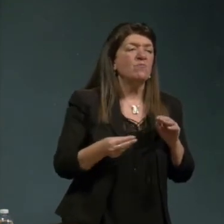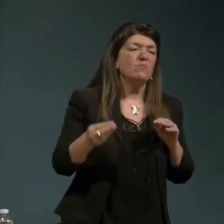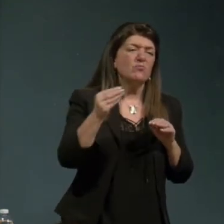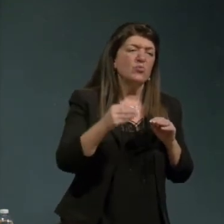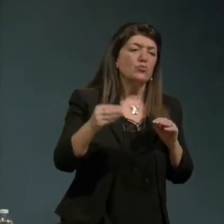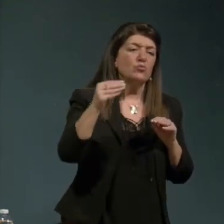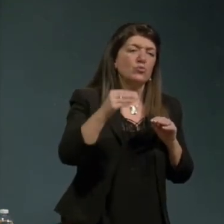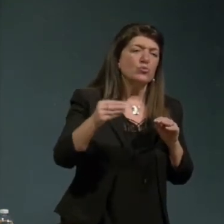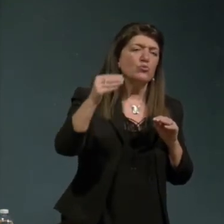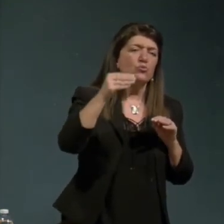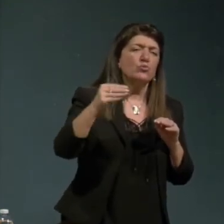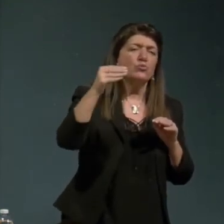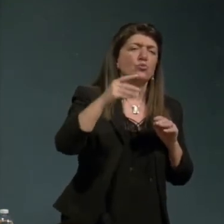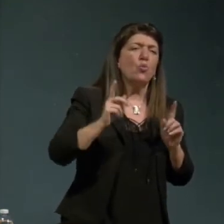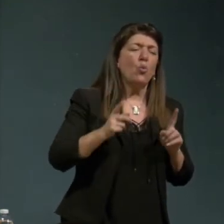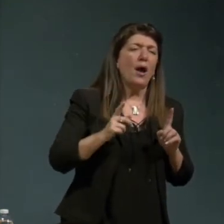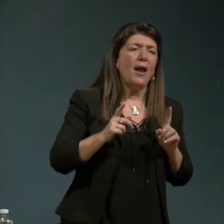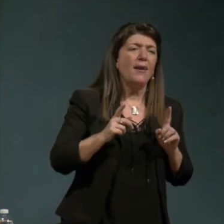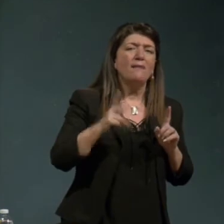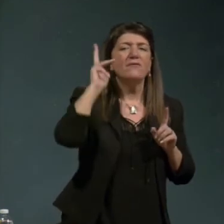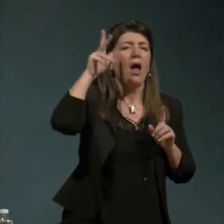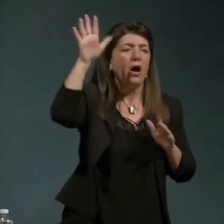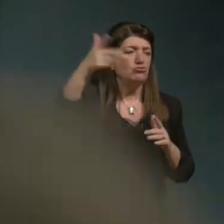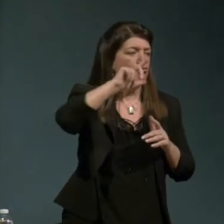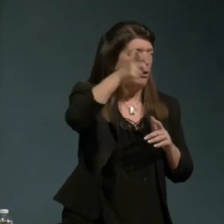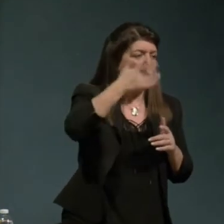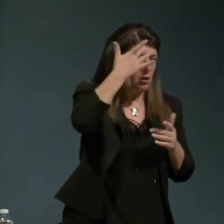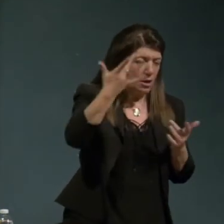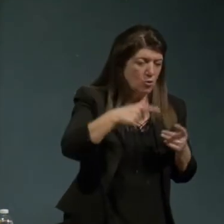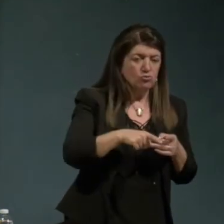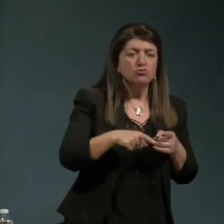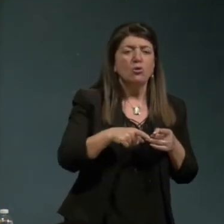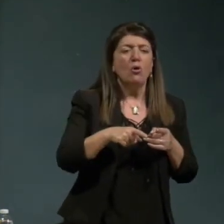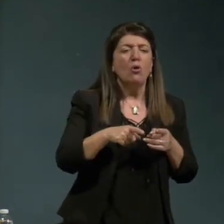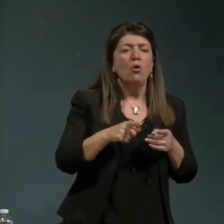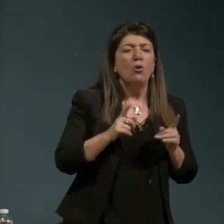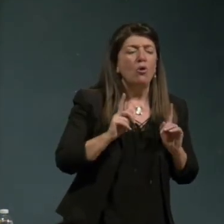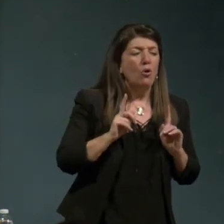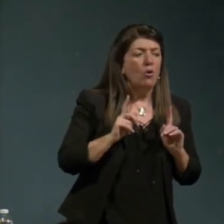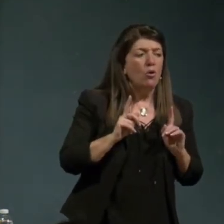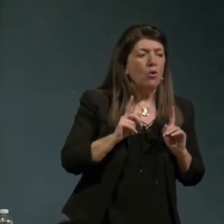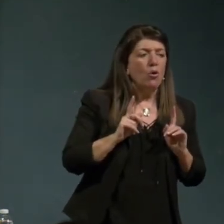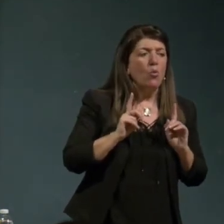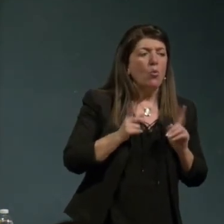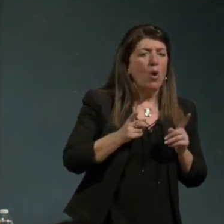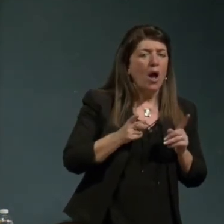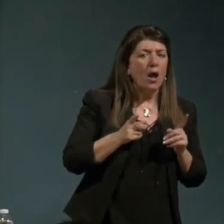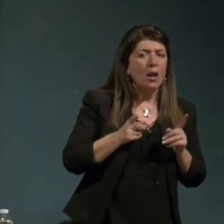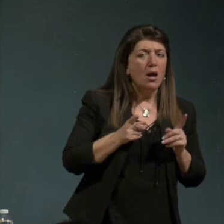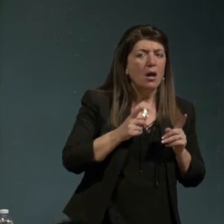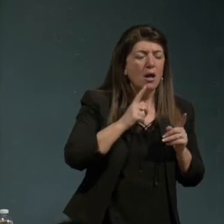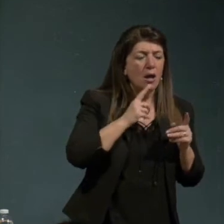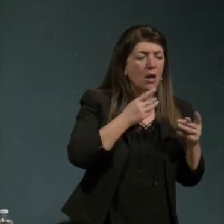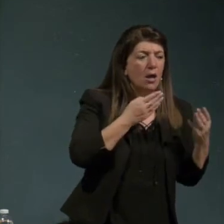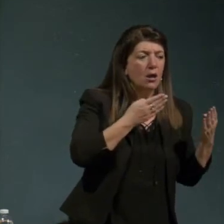la tendenza a fare dell'ensegnanza universitaria un